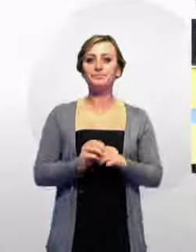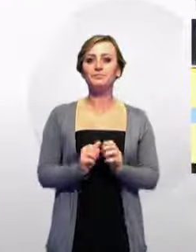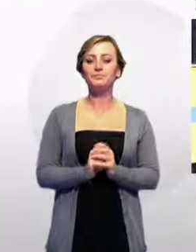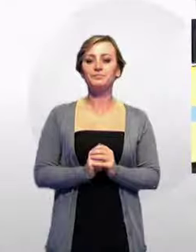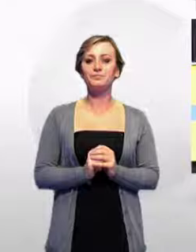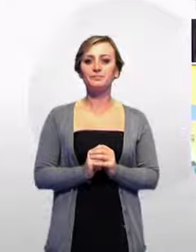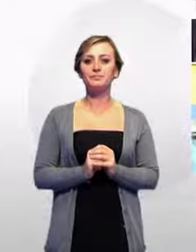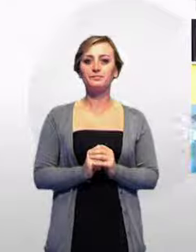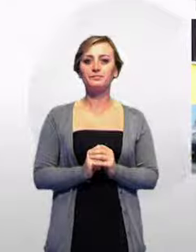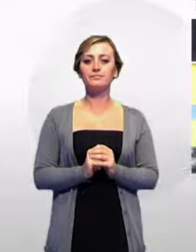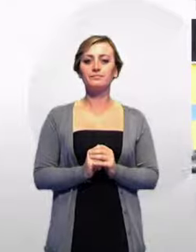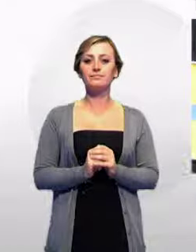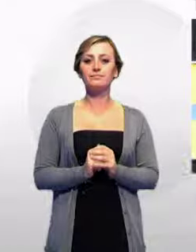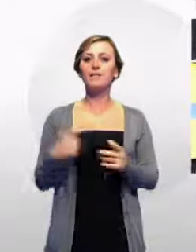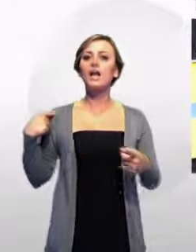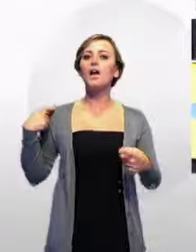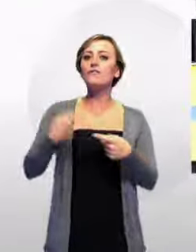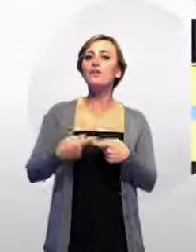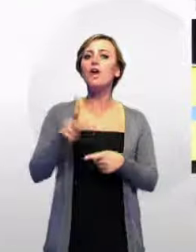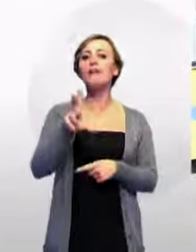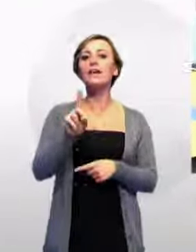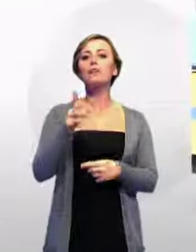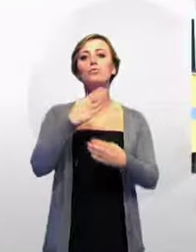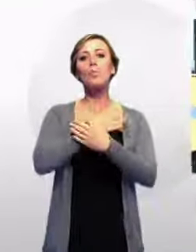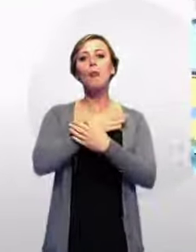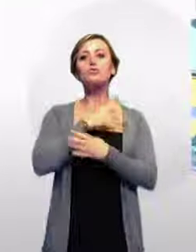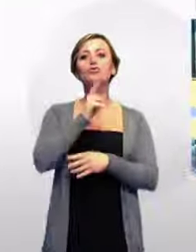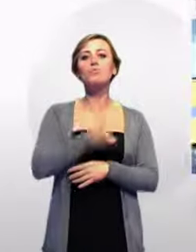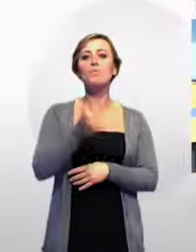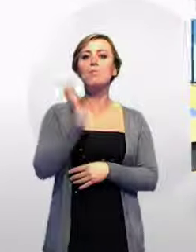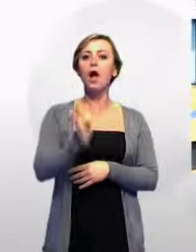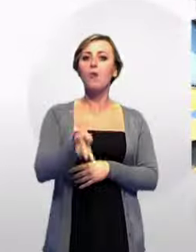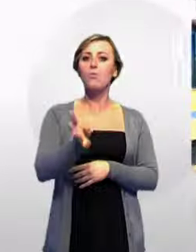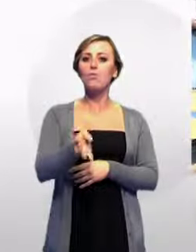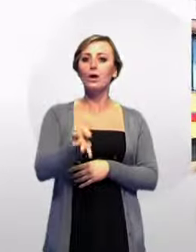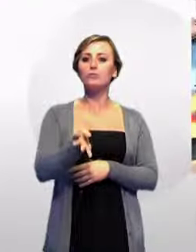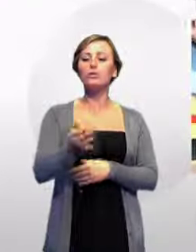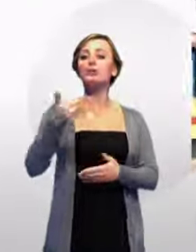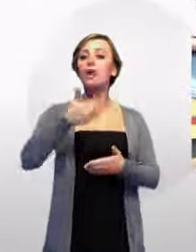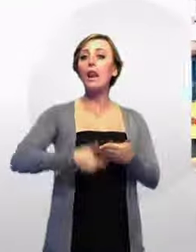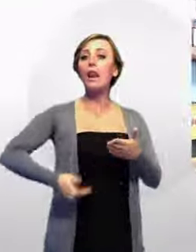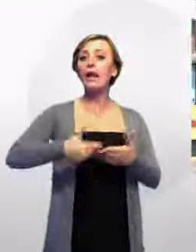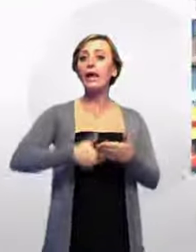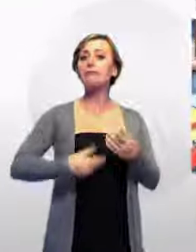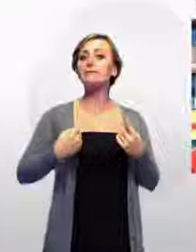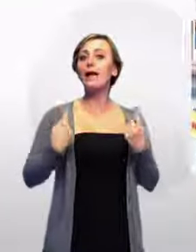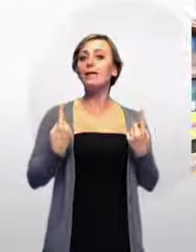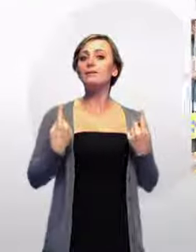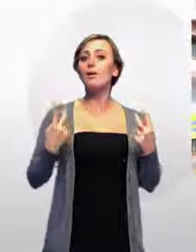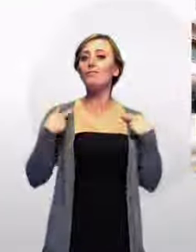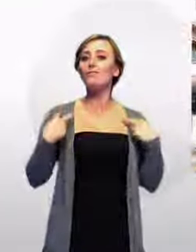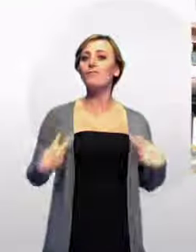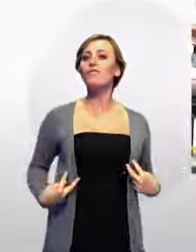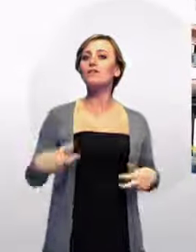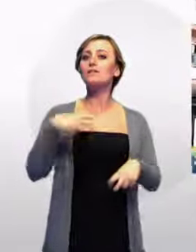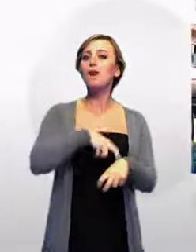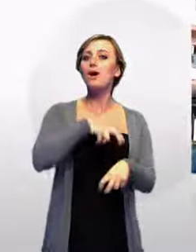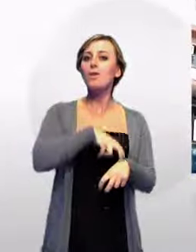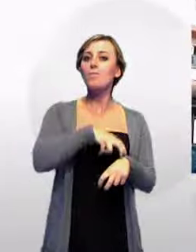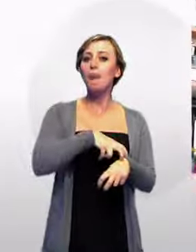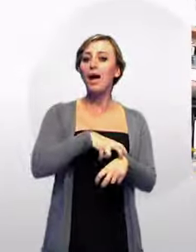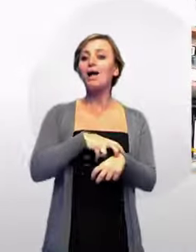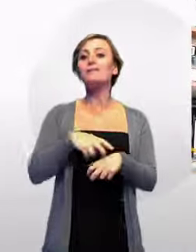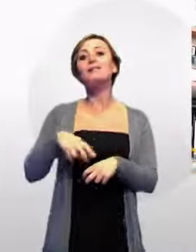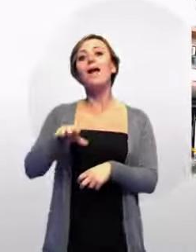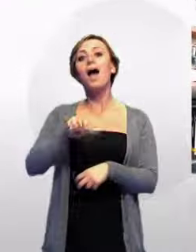Fino al 31 maggio 2014, le liste d'attesa per le visite mediche presso le Asle Pugliesi saranno smaltite